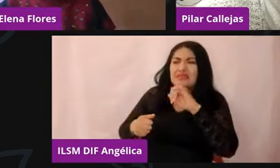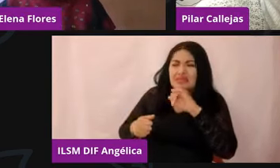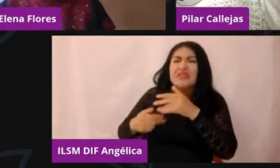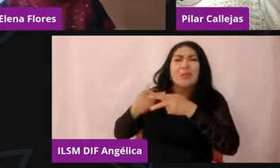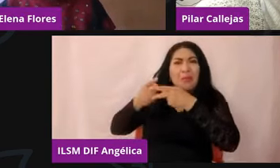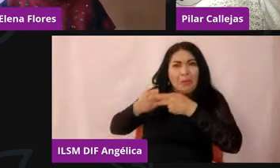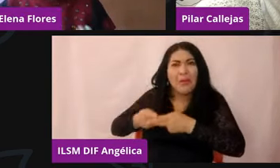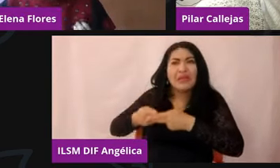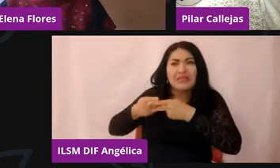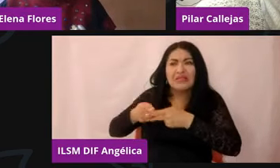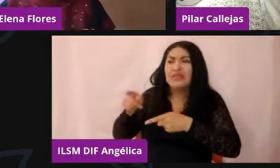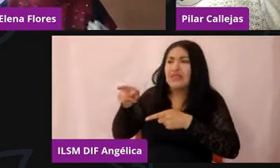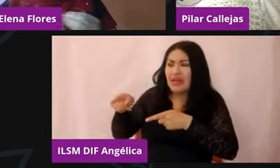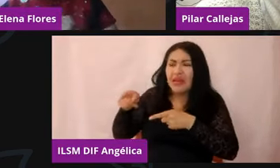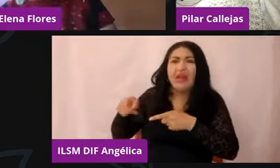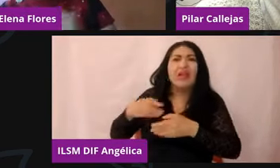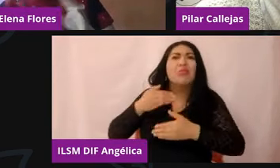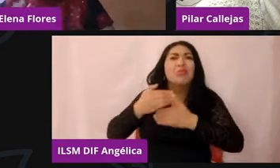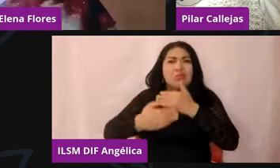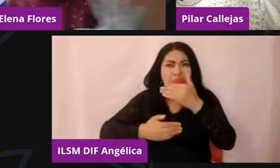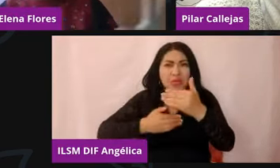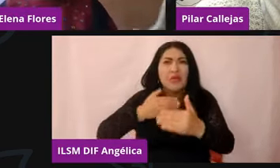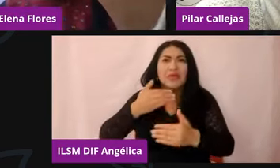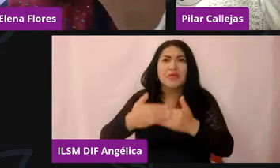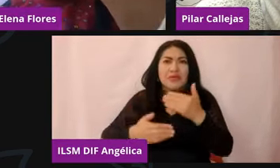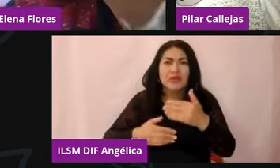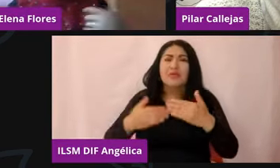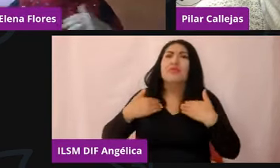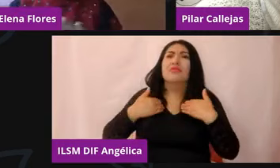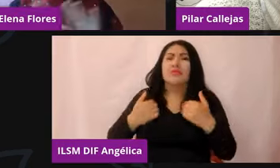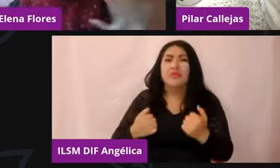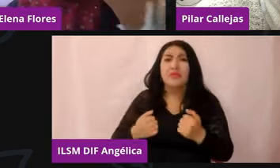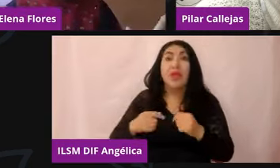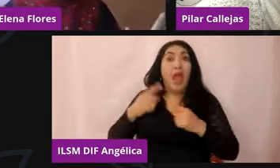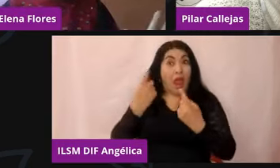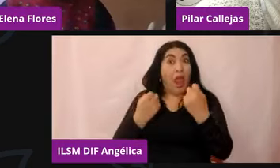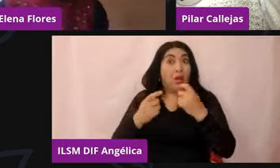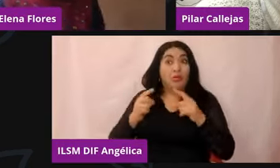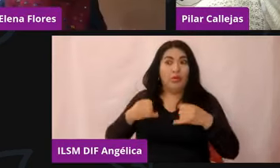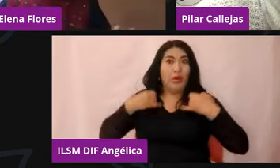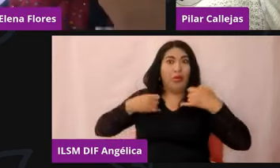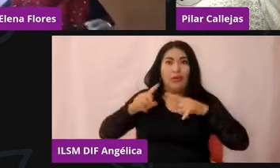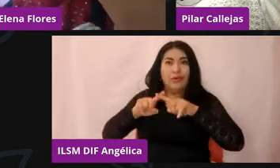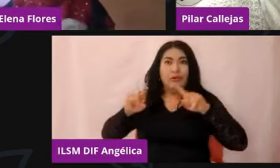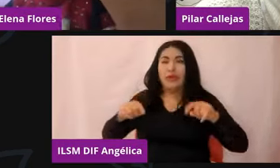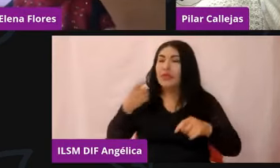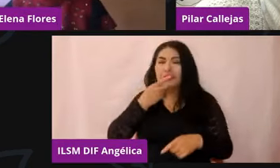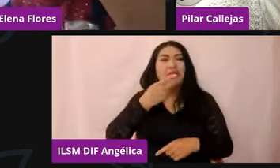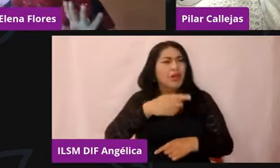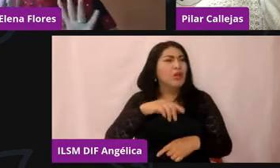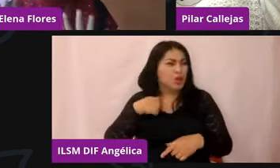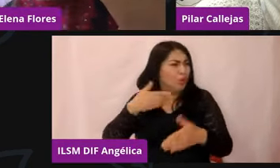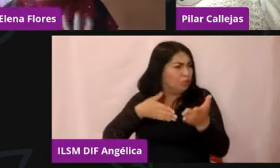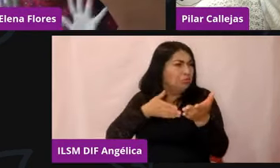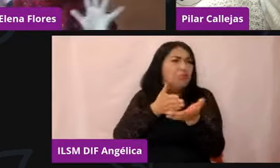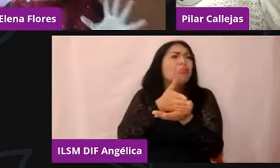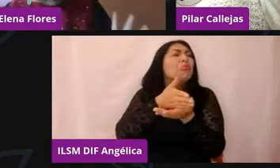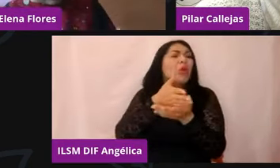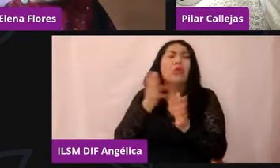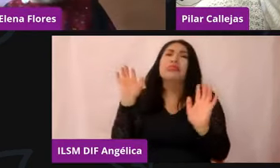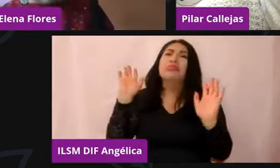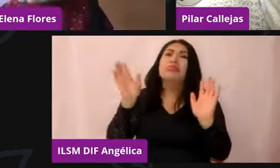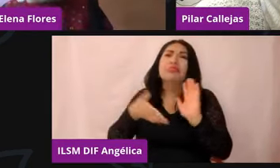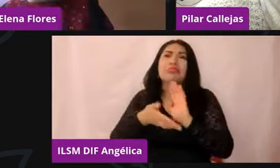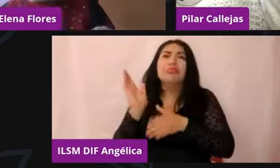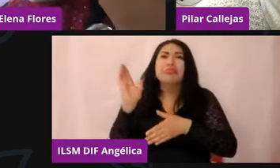proceso en nuestros hijos e hijas, porque hay algunos que dicen, ya me voy, yo ya estoy padrísimo para afuera, pero habrá otros que dicen, yo no